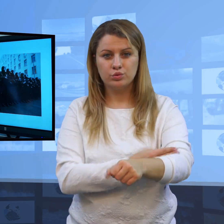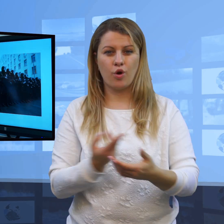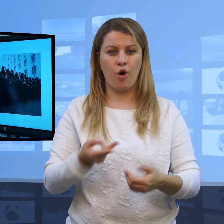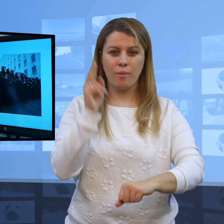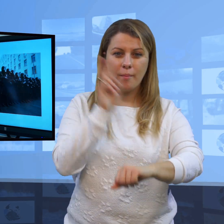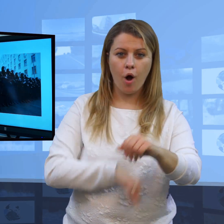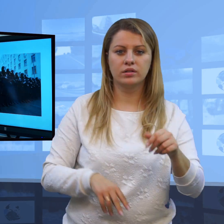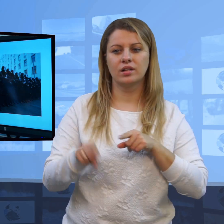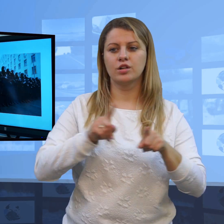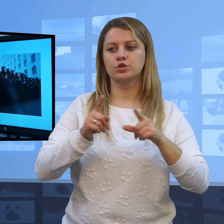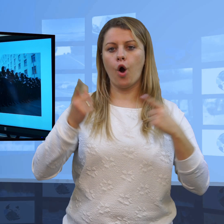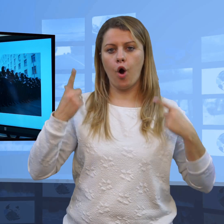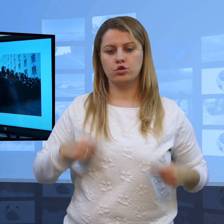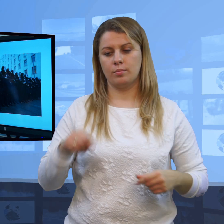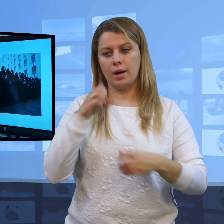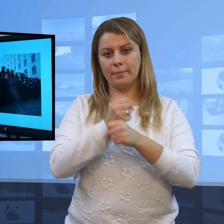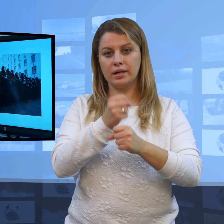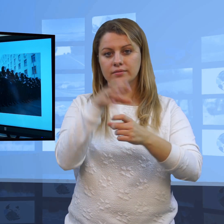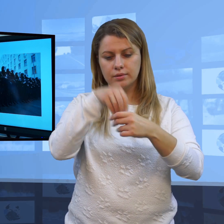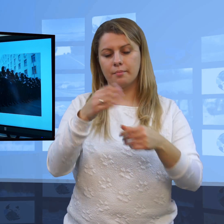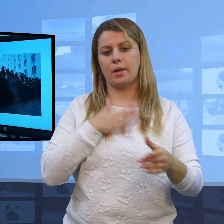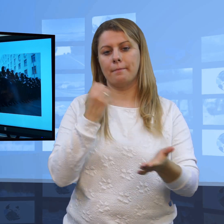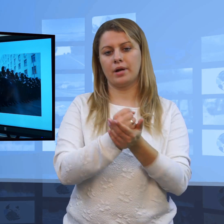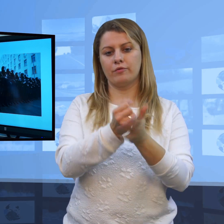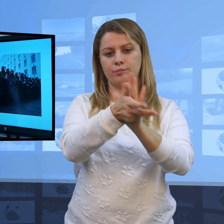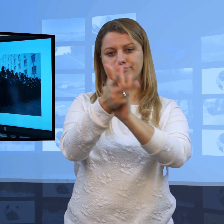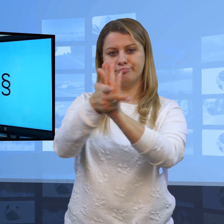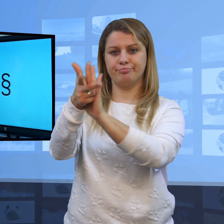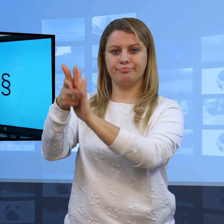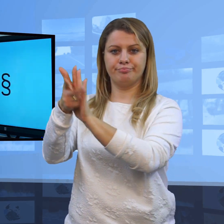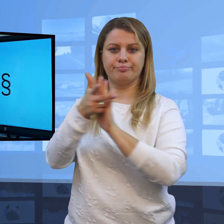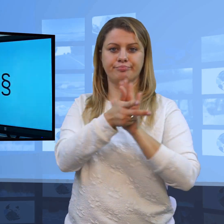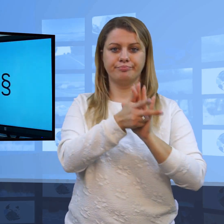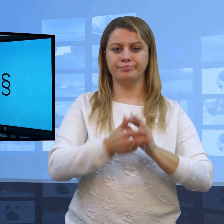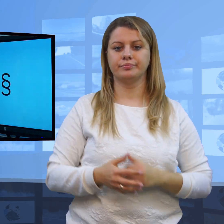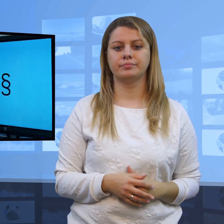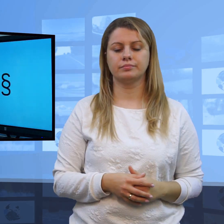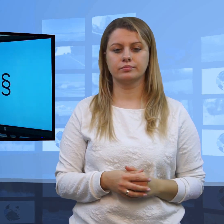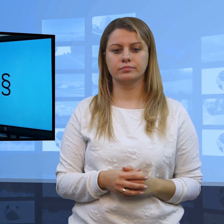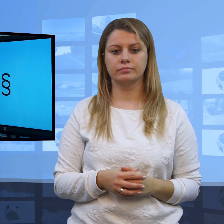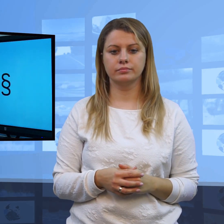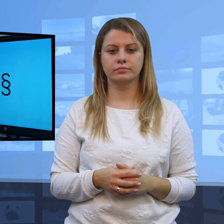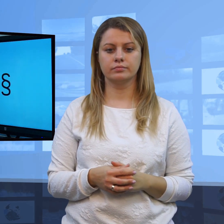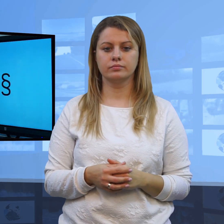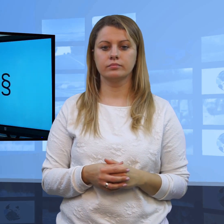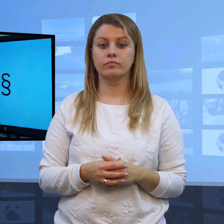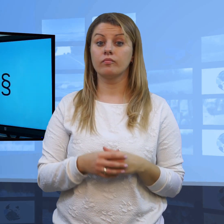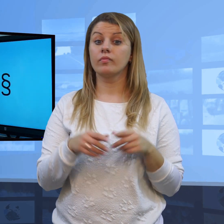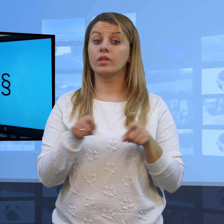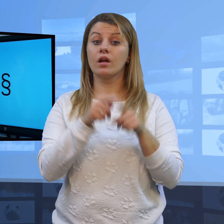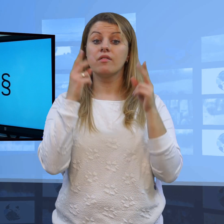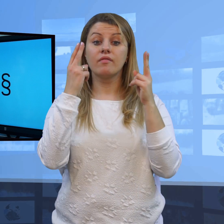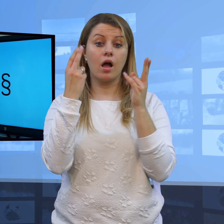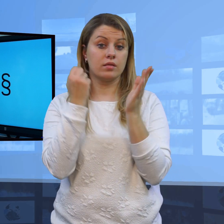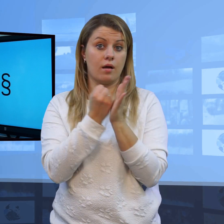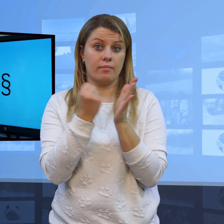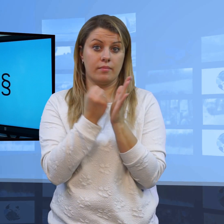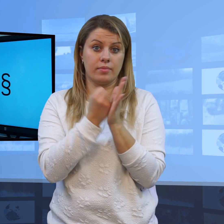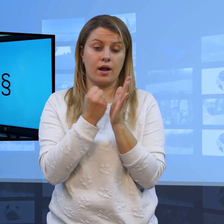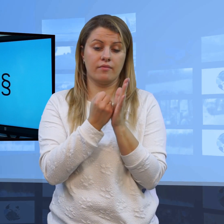zrobić zdjęcie, ma prawo nagrać film i to opublikować. Ważna rzecz, która